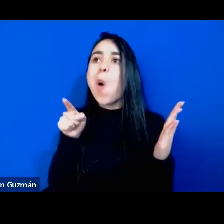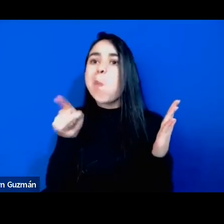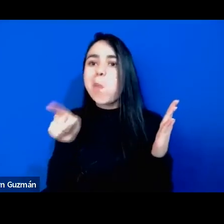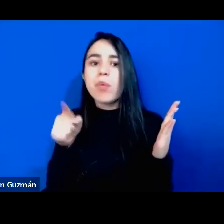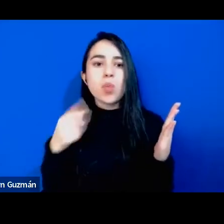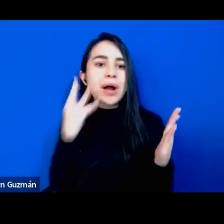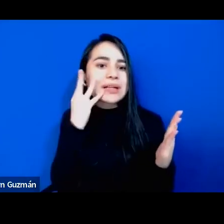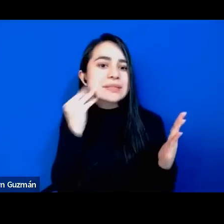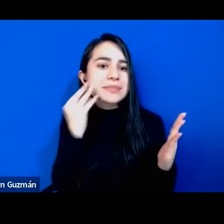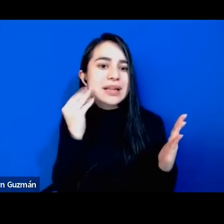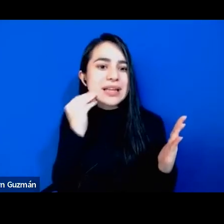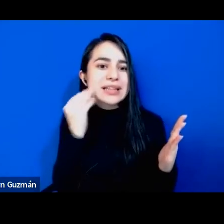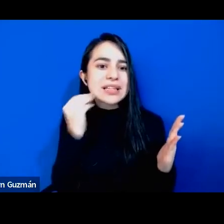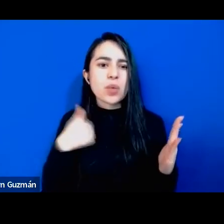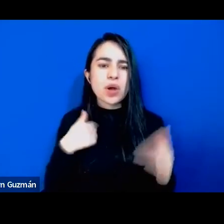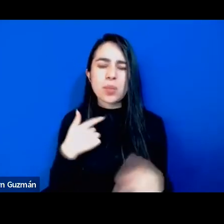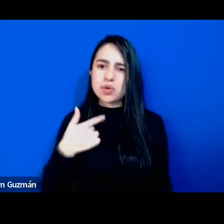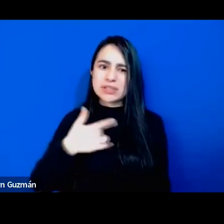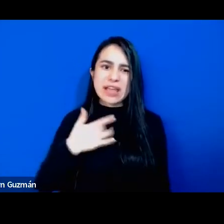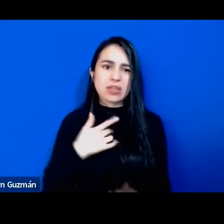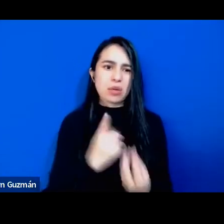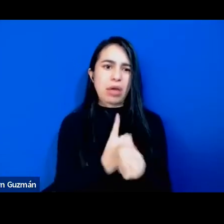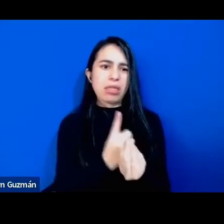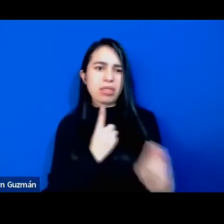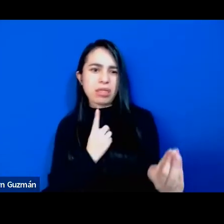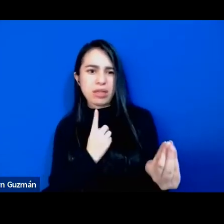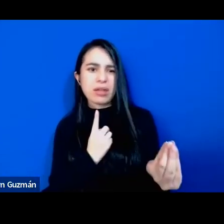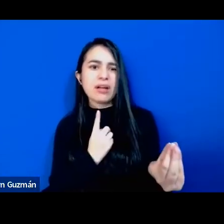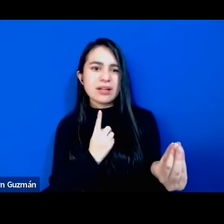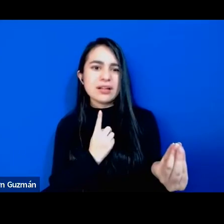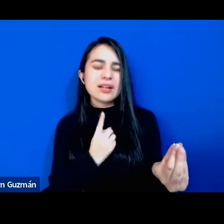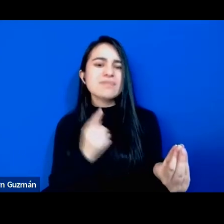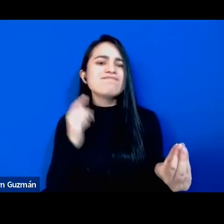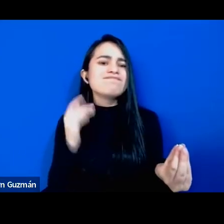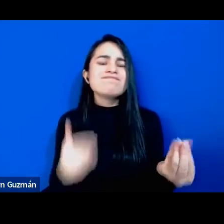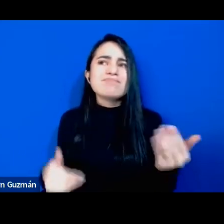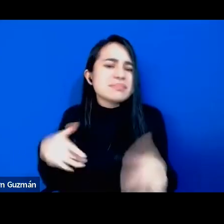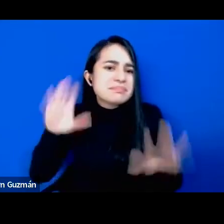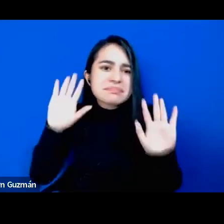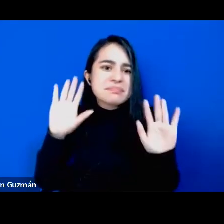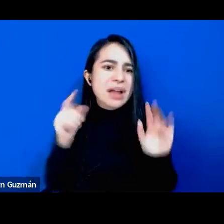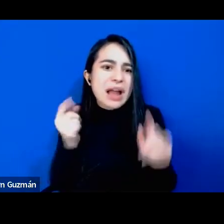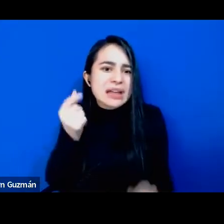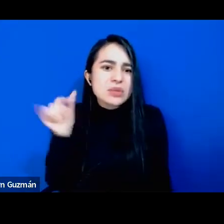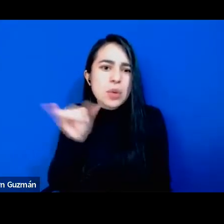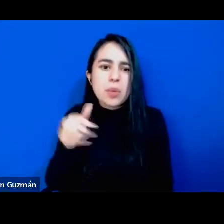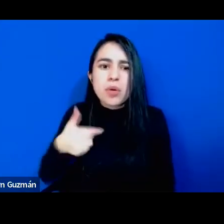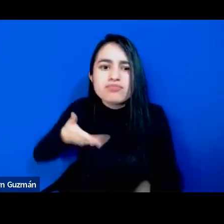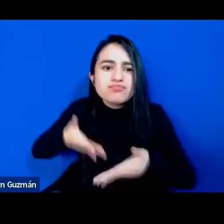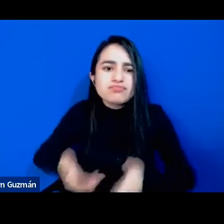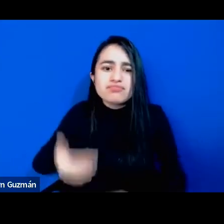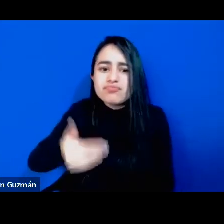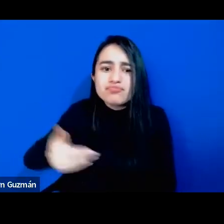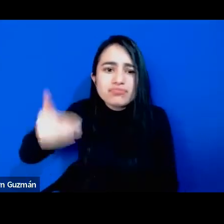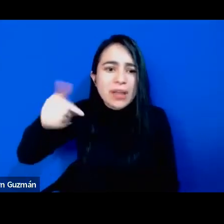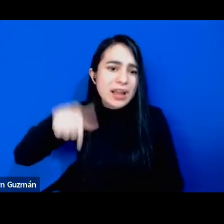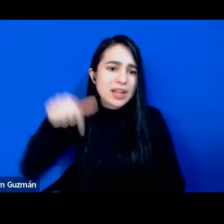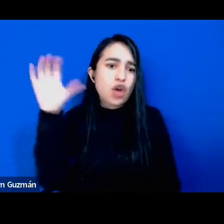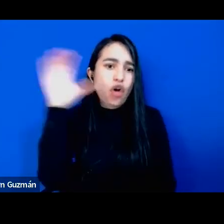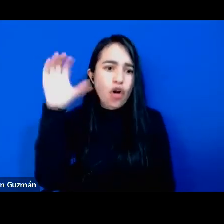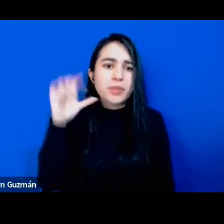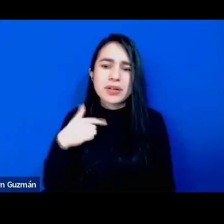experiencia de ser fuera de lugar casi que desde la infancia en este país algo que me hizo sentir siempre como